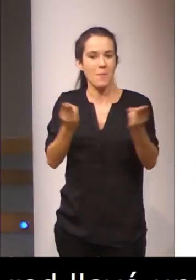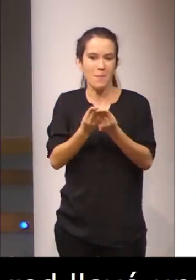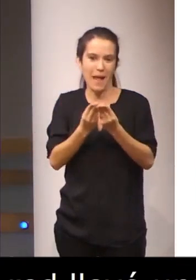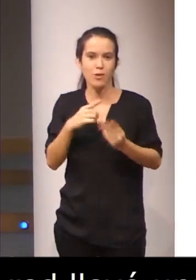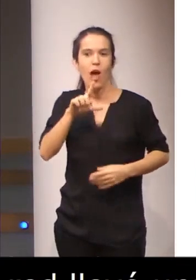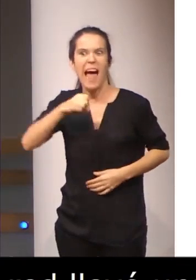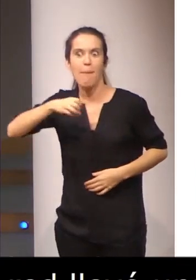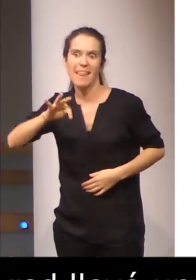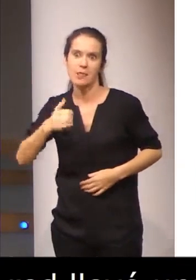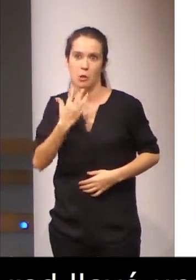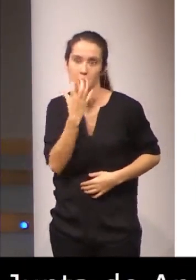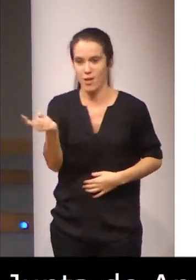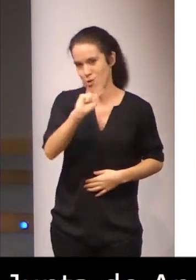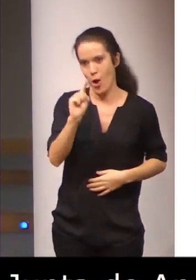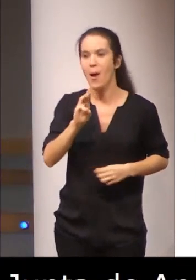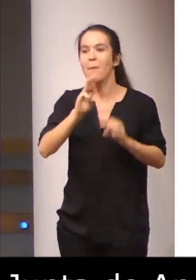Lamento de Andalucía.